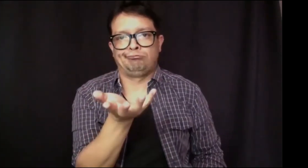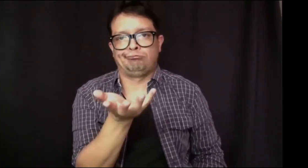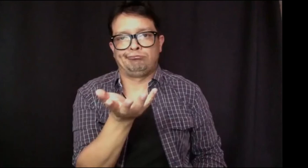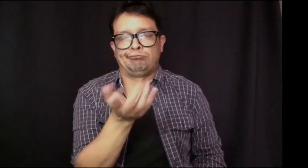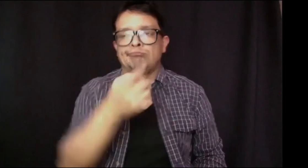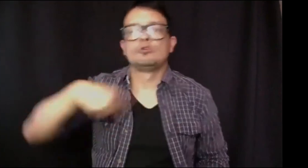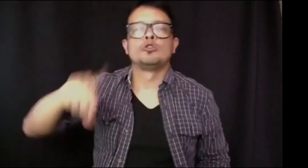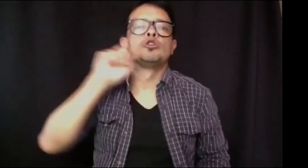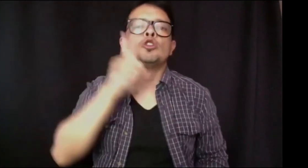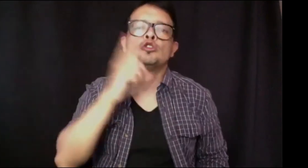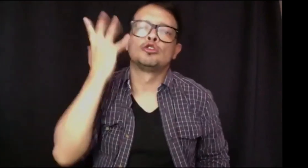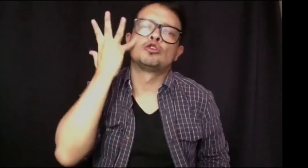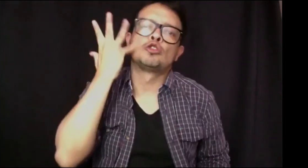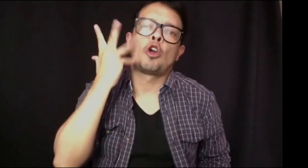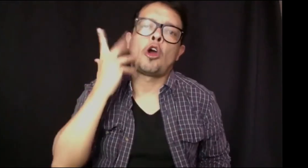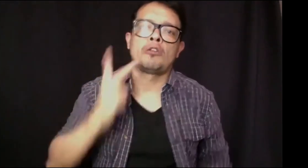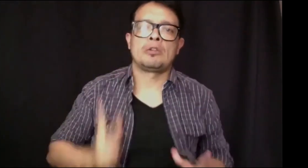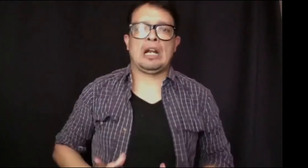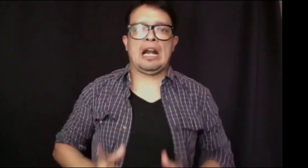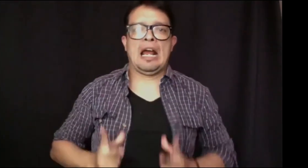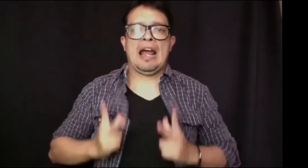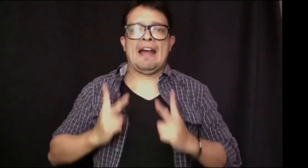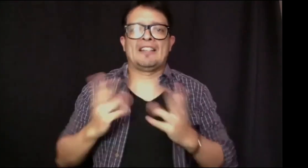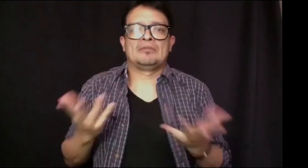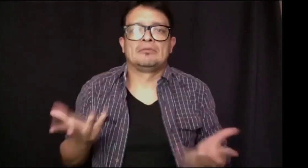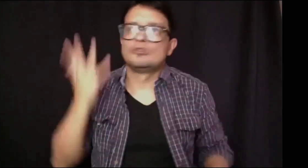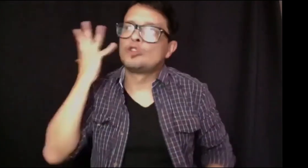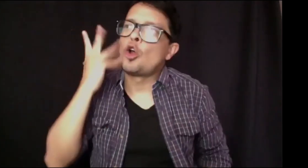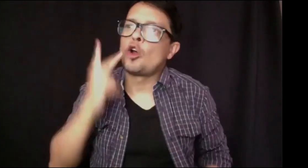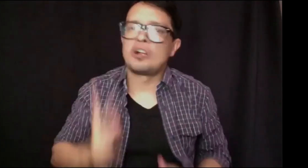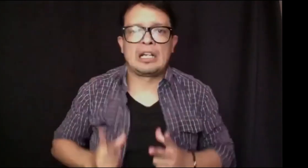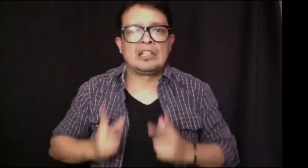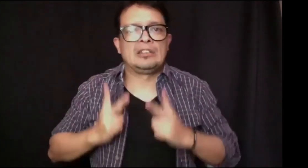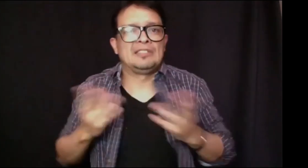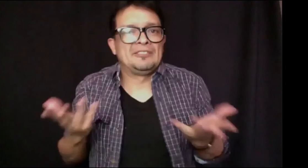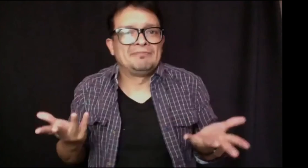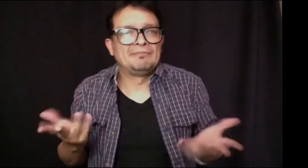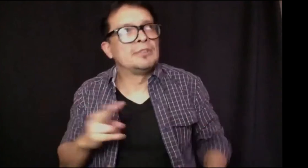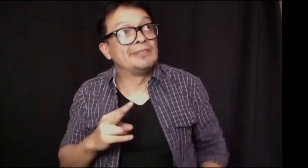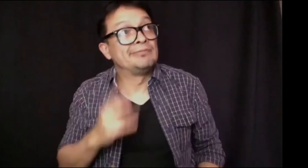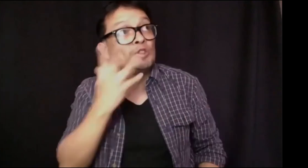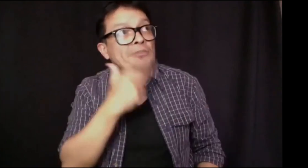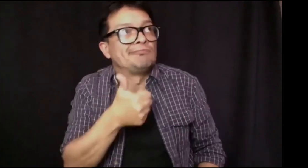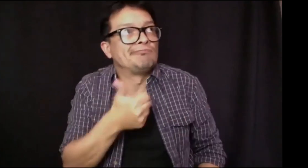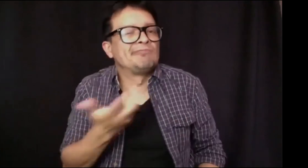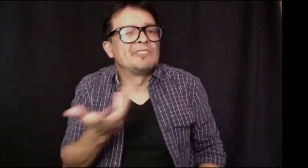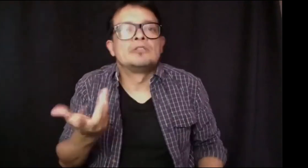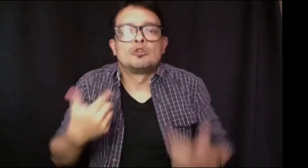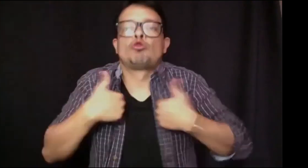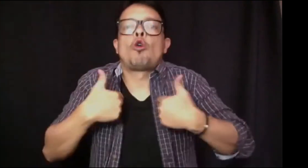realmente, como personas sordas, todos los días de nuestra vida, todos los días de nuestra vida, estamos pensando,